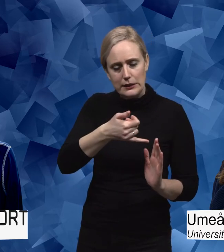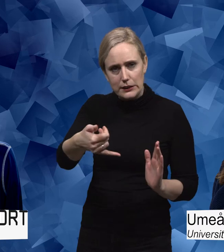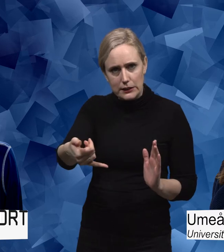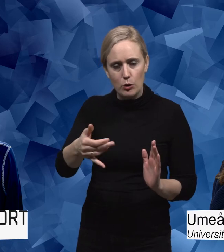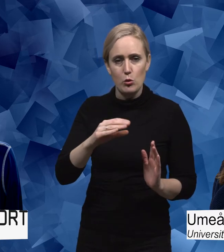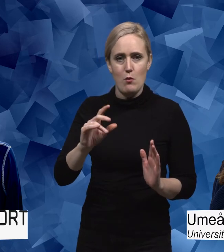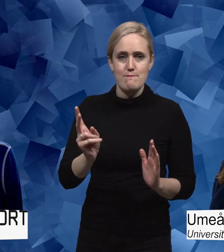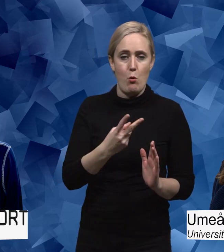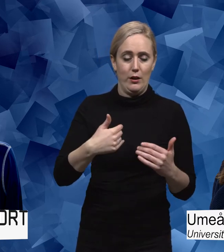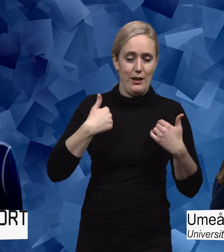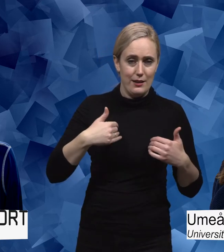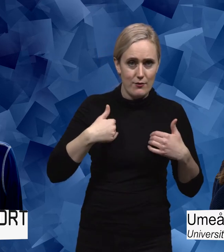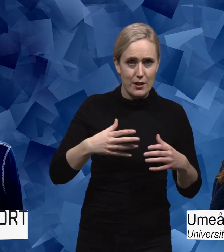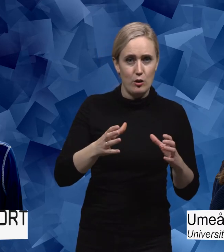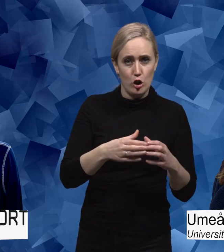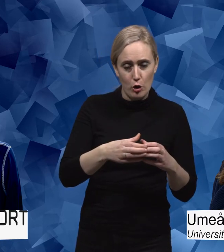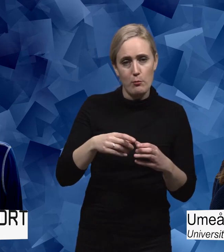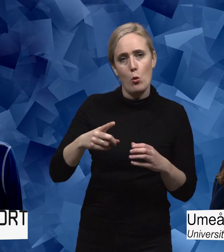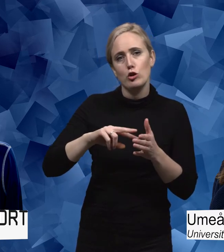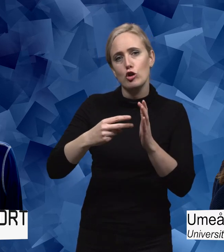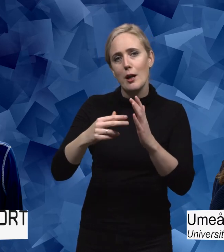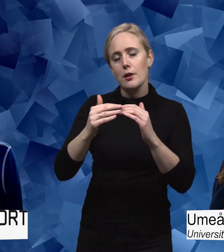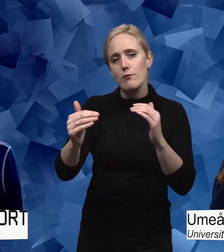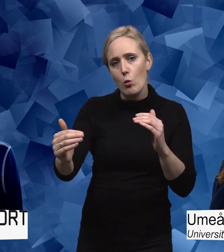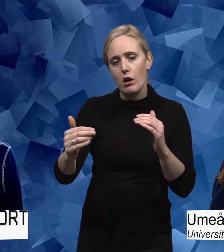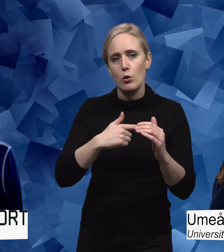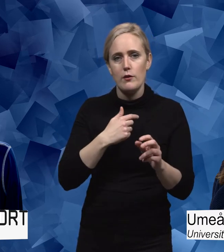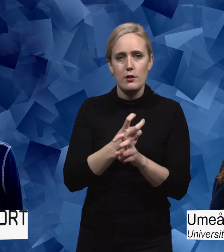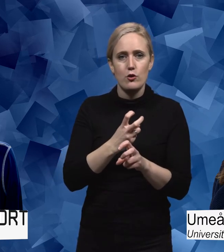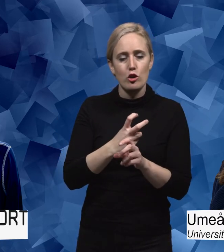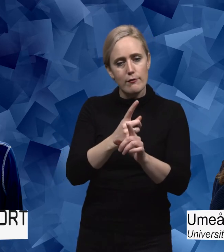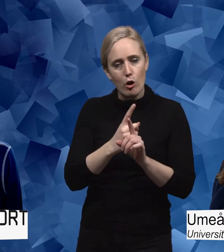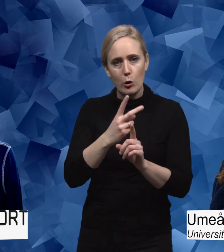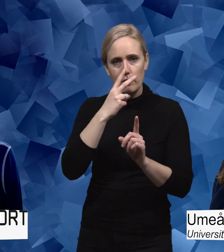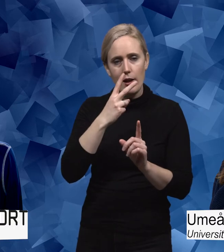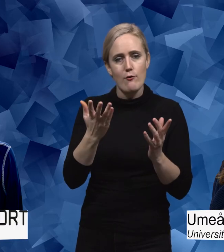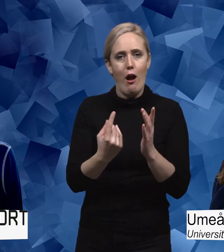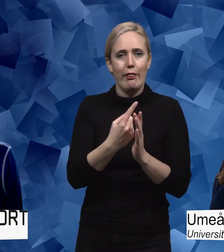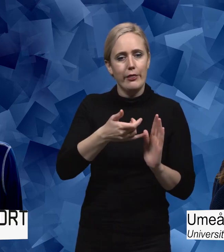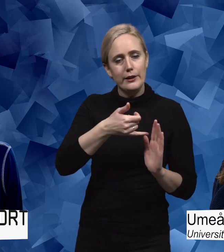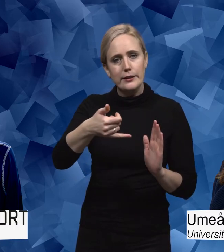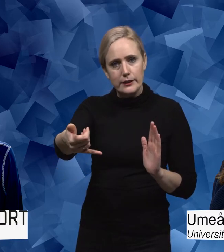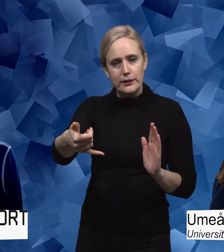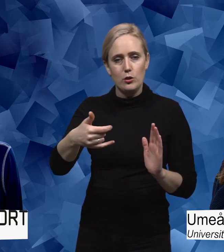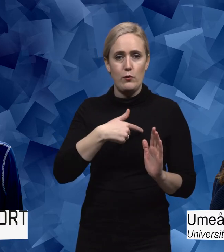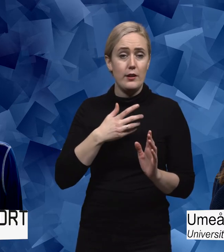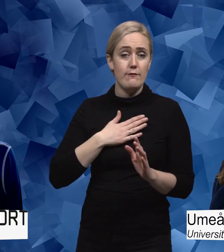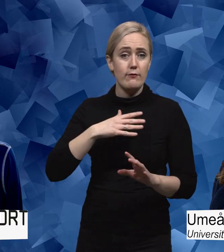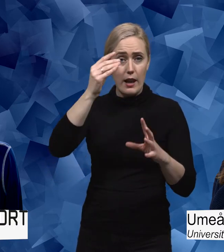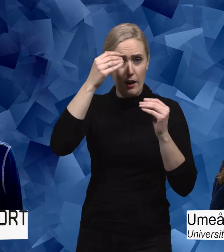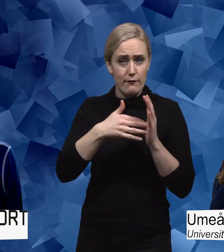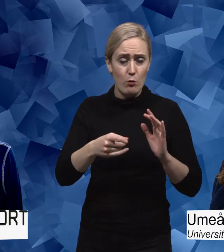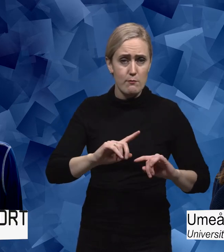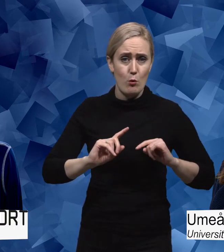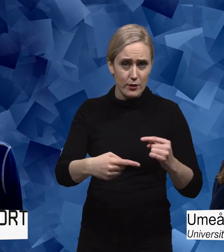vi då på både individ, grupp och systemnivå. Försöker vi följa det över tid. Och det är ju också för att kunna lära. Det är ju att lära av